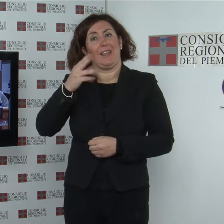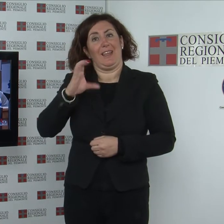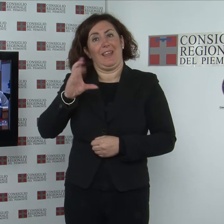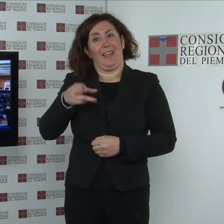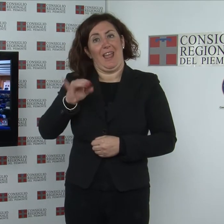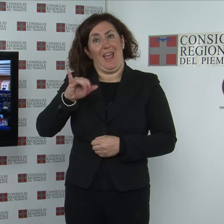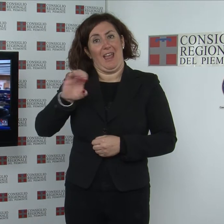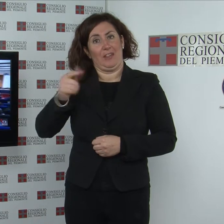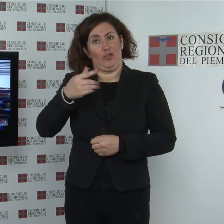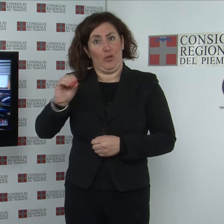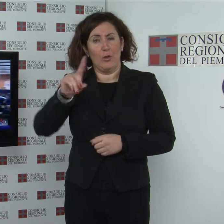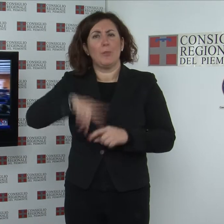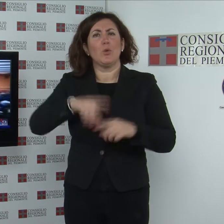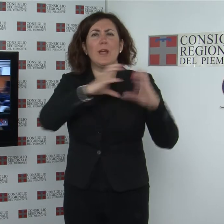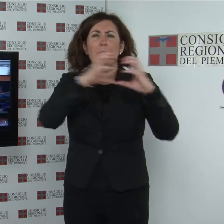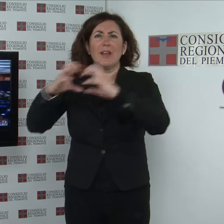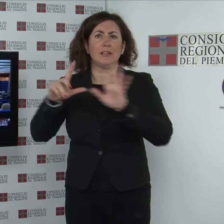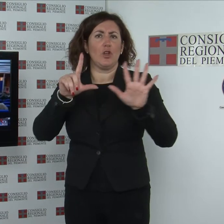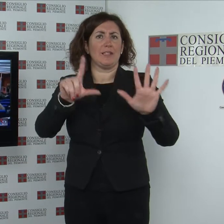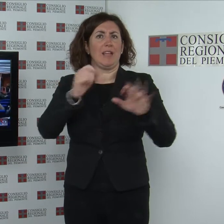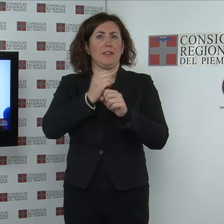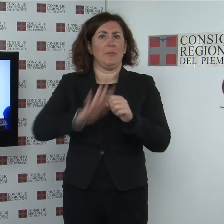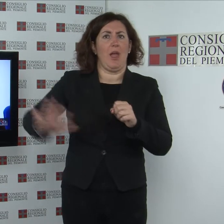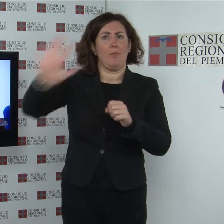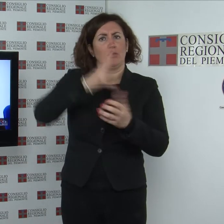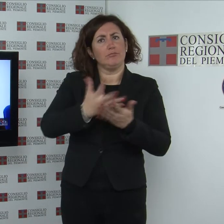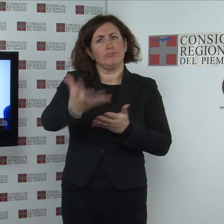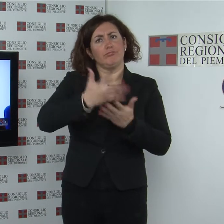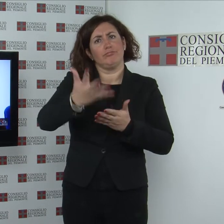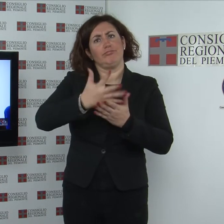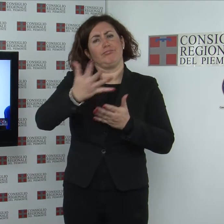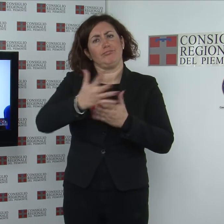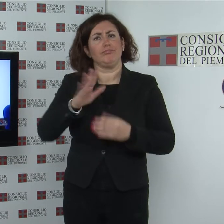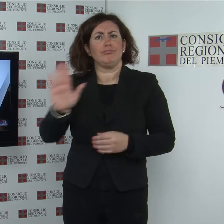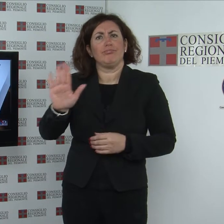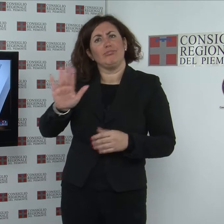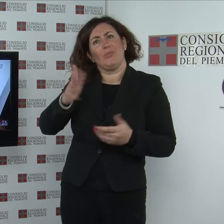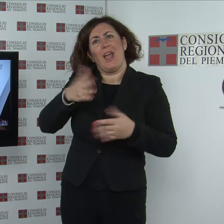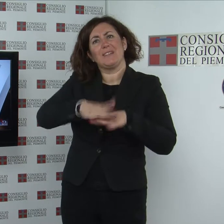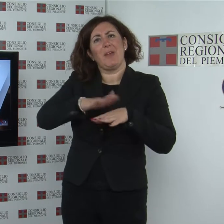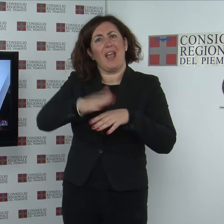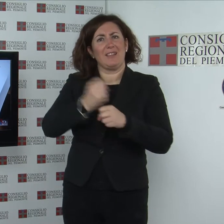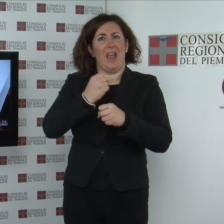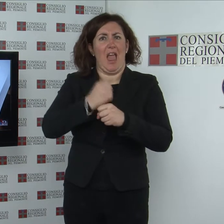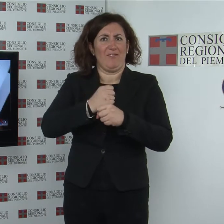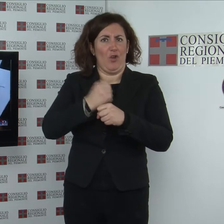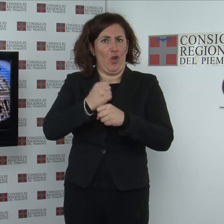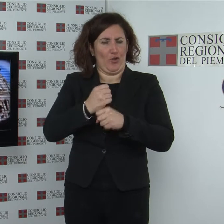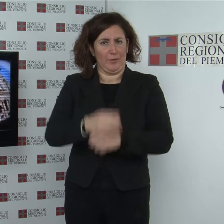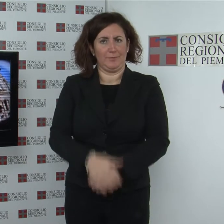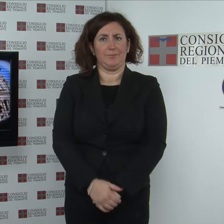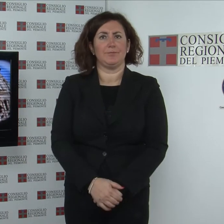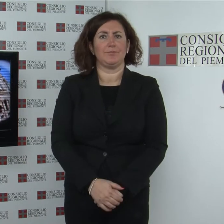raccontato la propria esperienza di lavoro ha condotto i lavori maria agnese vercellotti moffa presidente della consulta